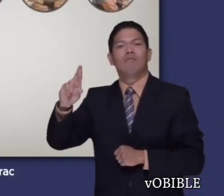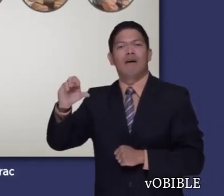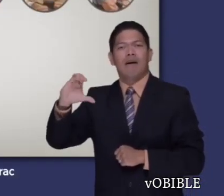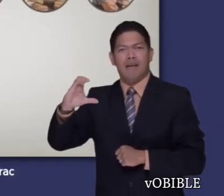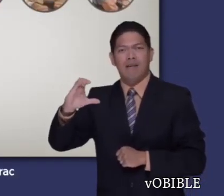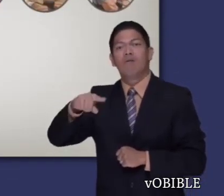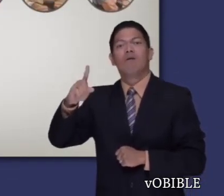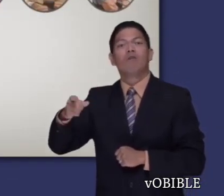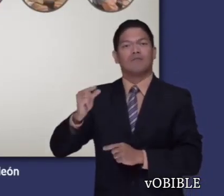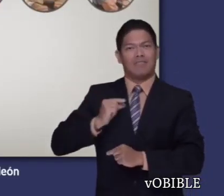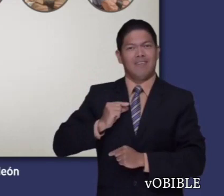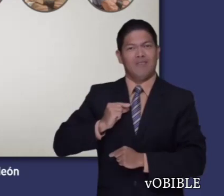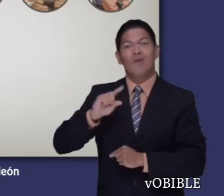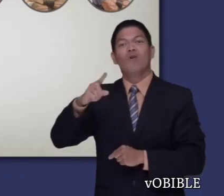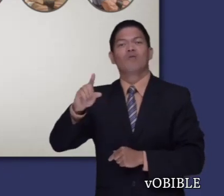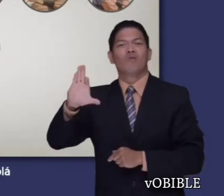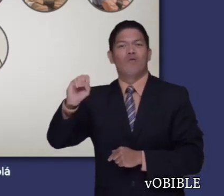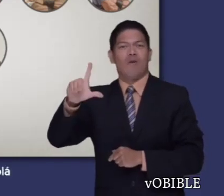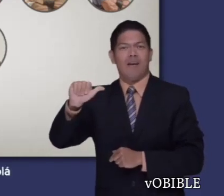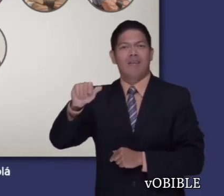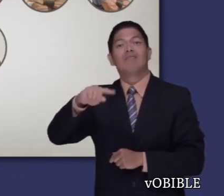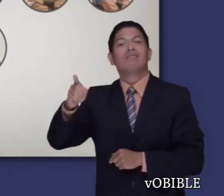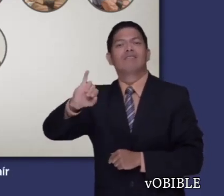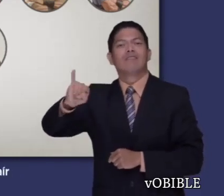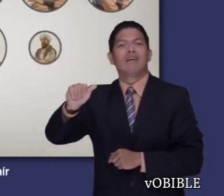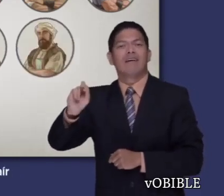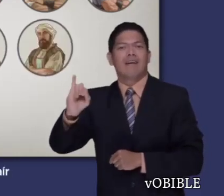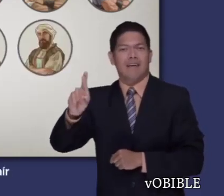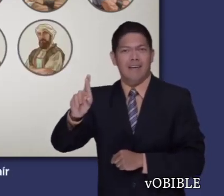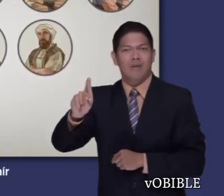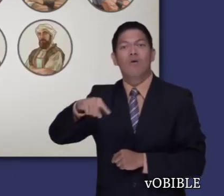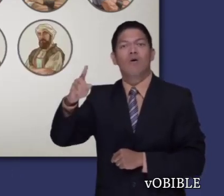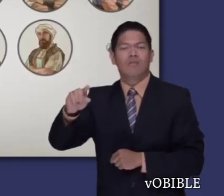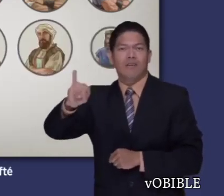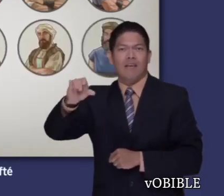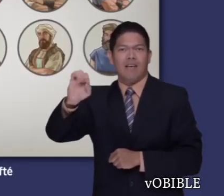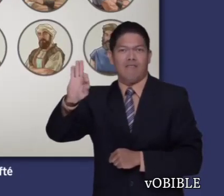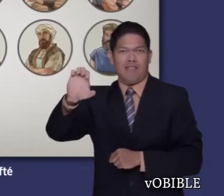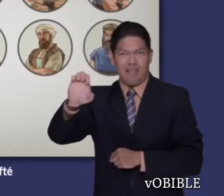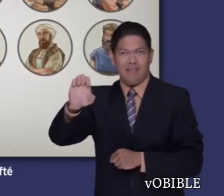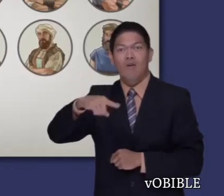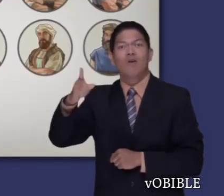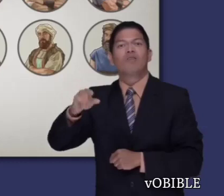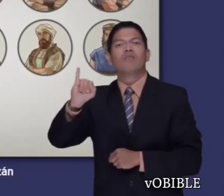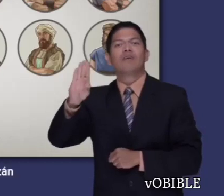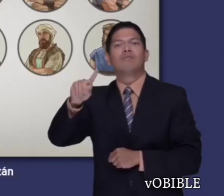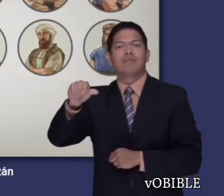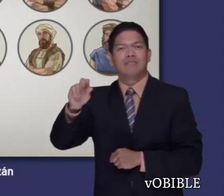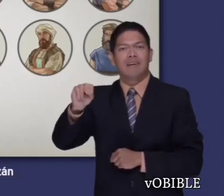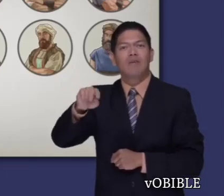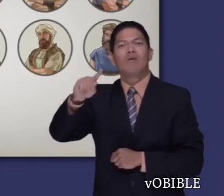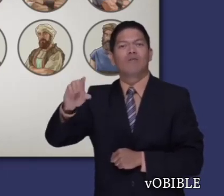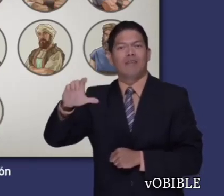Barak, Gedeón, Tolá, Jair, Jefté, Ibsán,